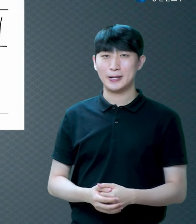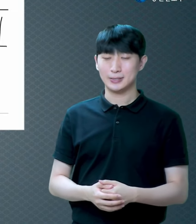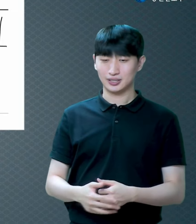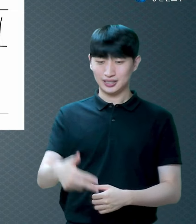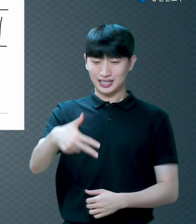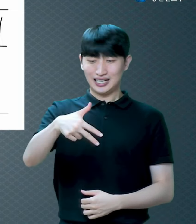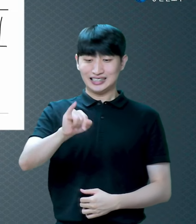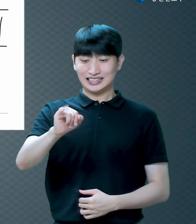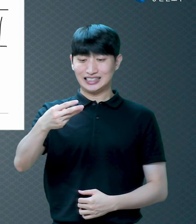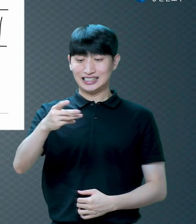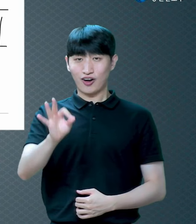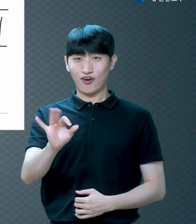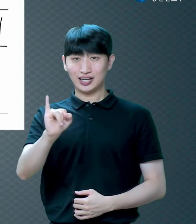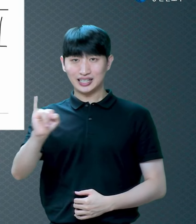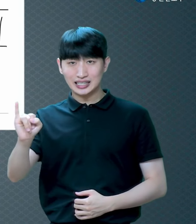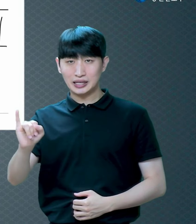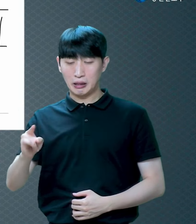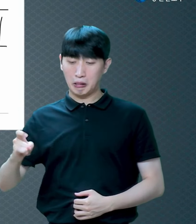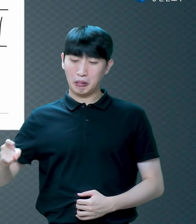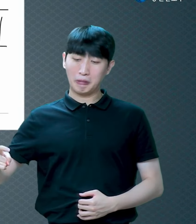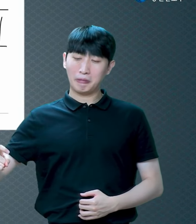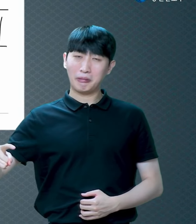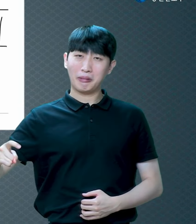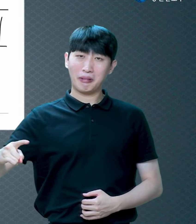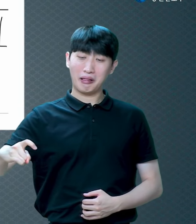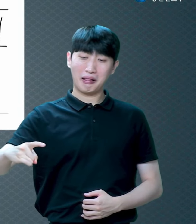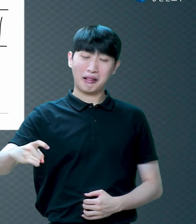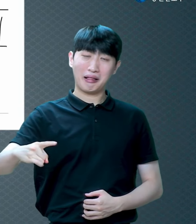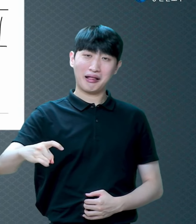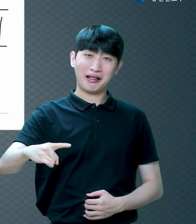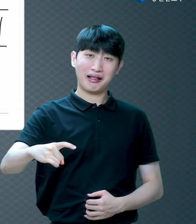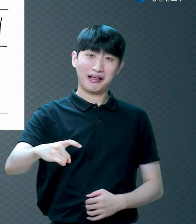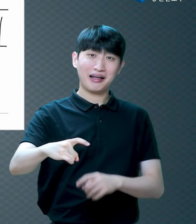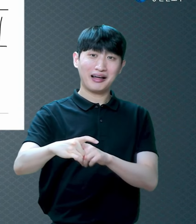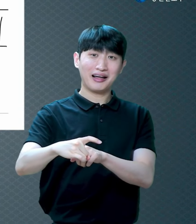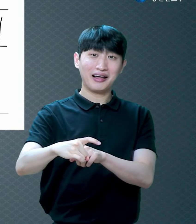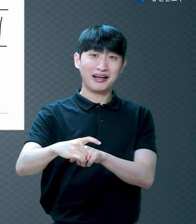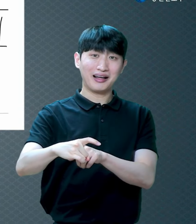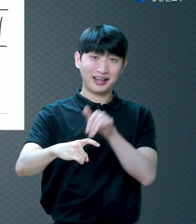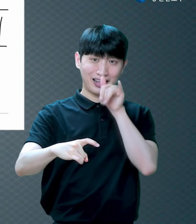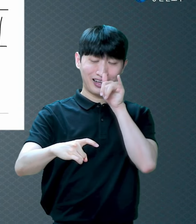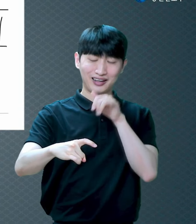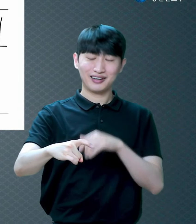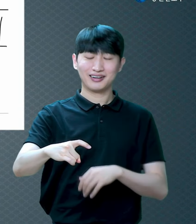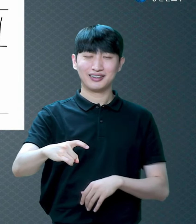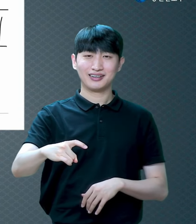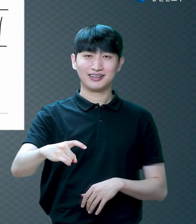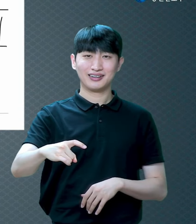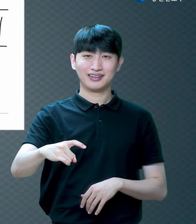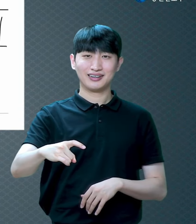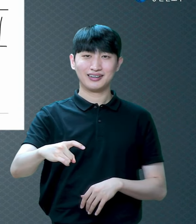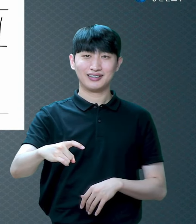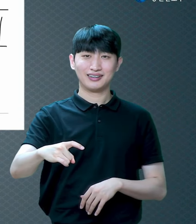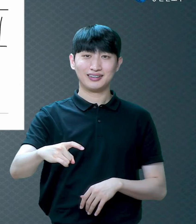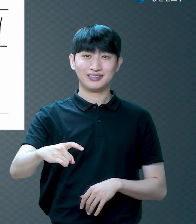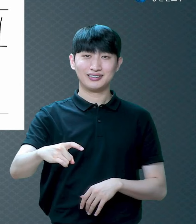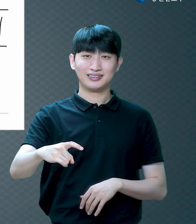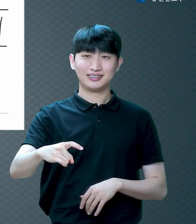기어가고 있어요 꿈틀 꿈틀 꿈틀 가고 있습니다 그런데